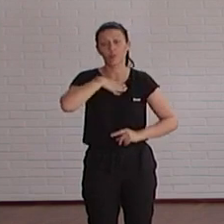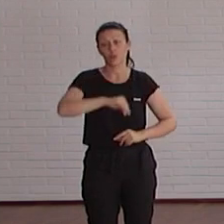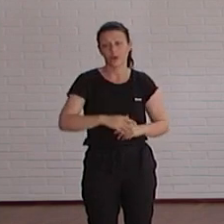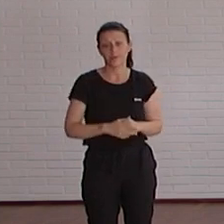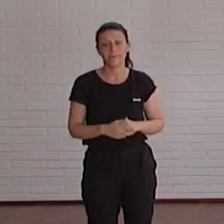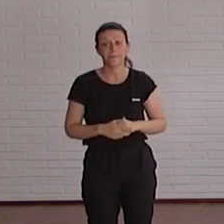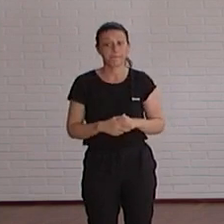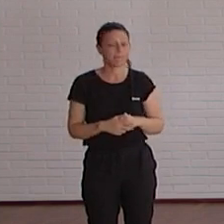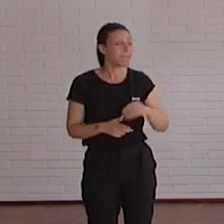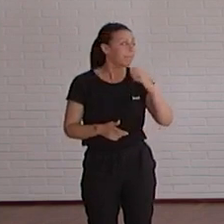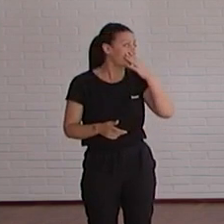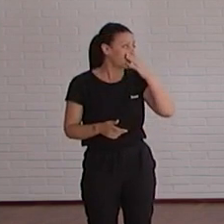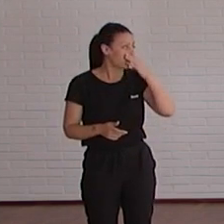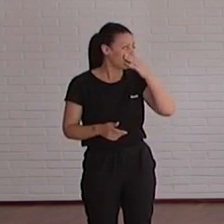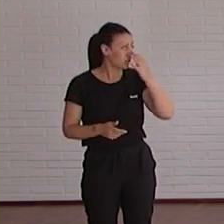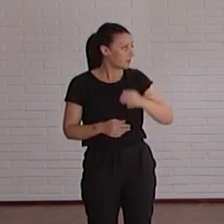mayor facilidad posible.